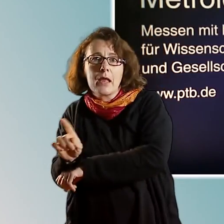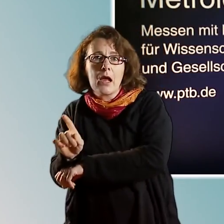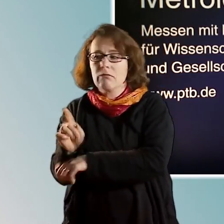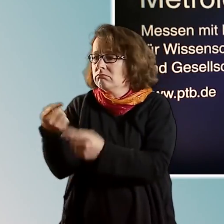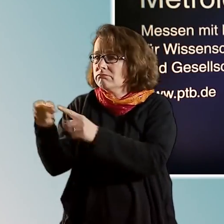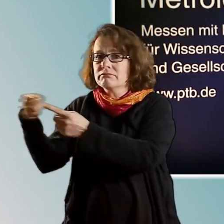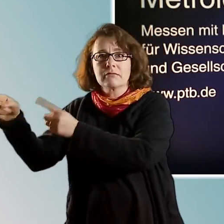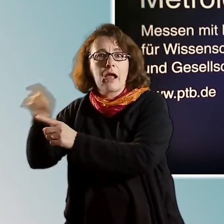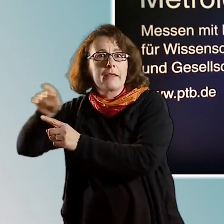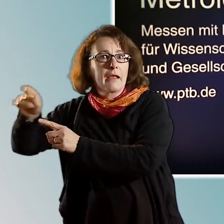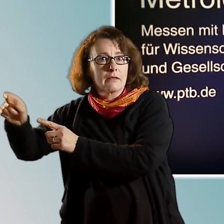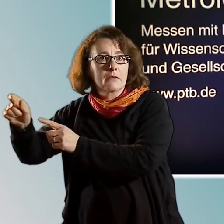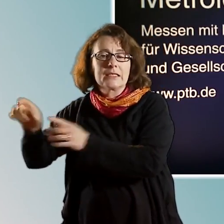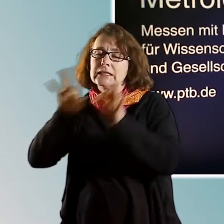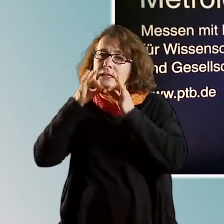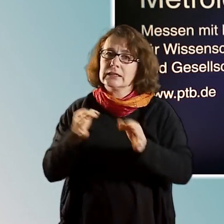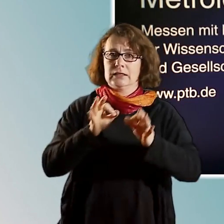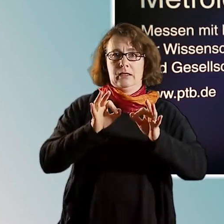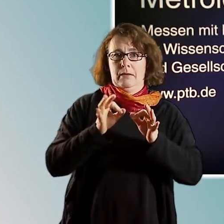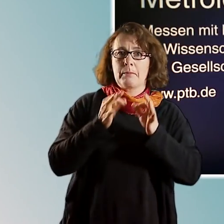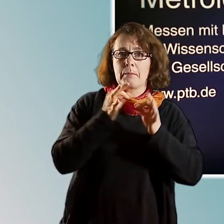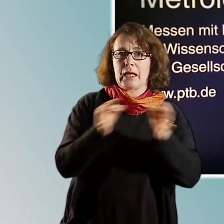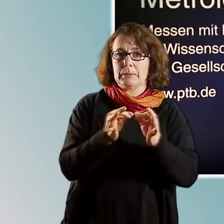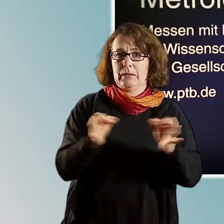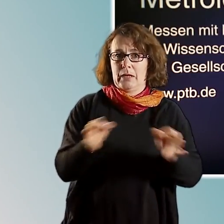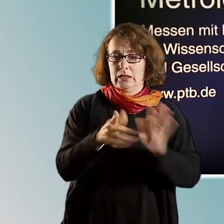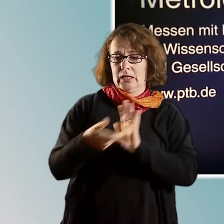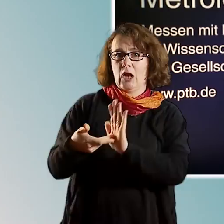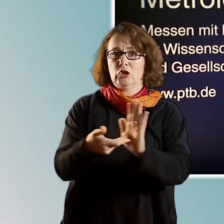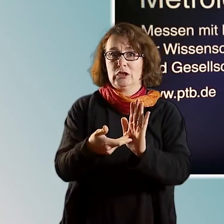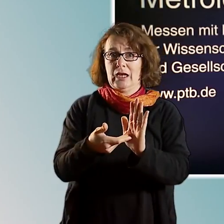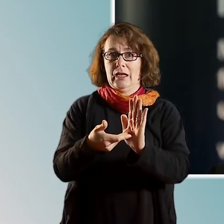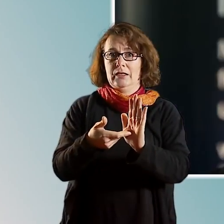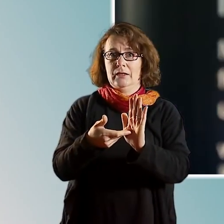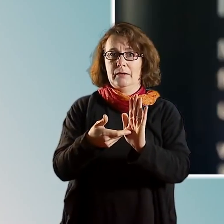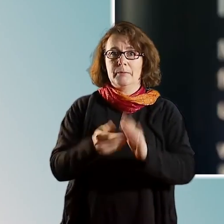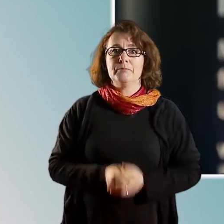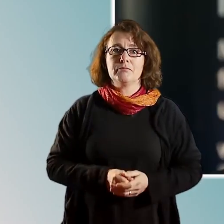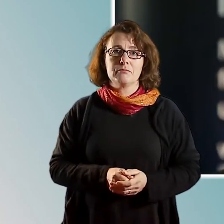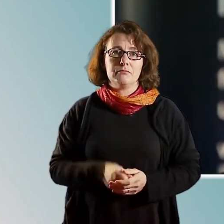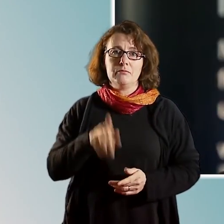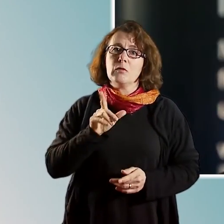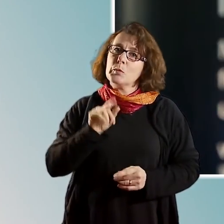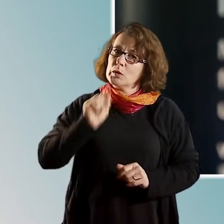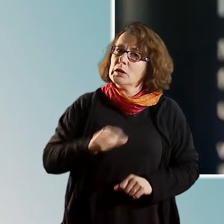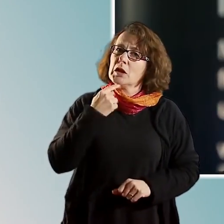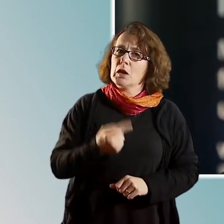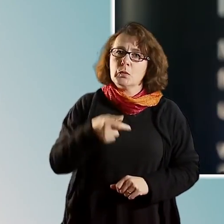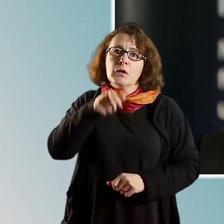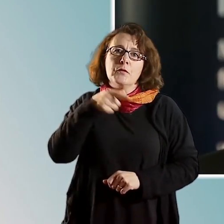physikalischen Einheiten so genau wie möglich darzustellen und weiterzugeben. Lachs gesprochen könnte man auch sagen, wir machen die